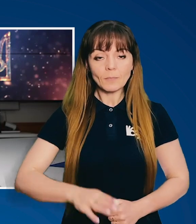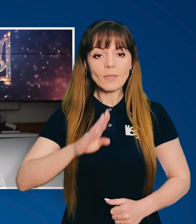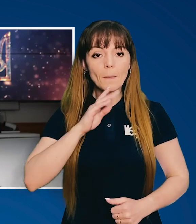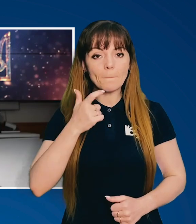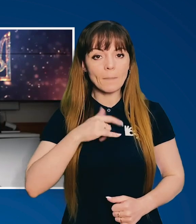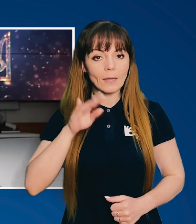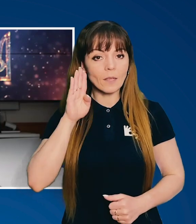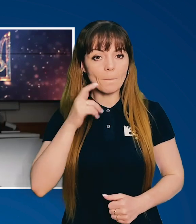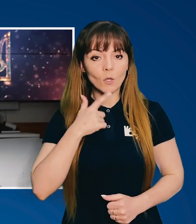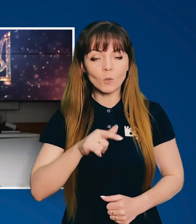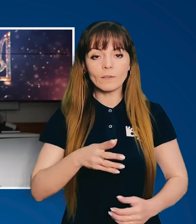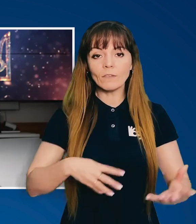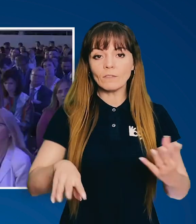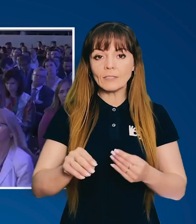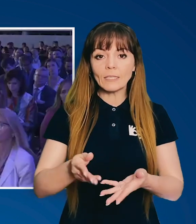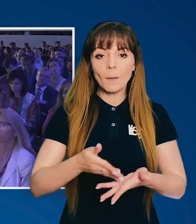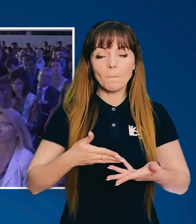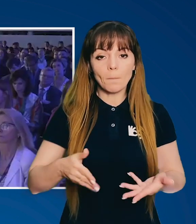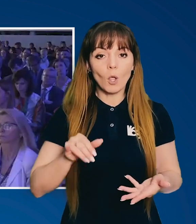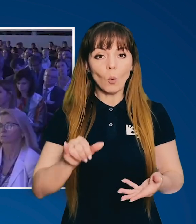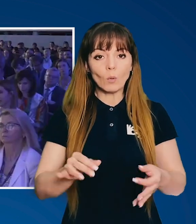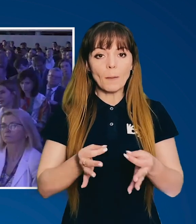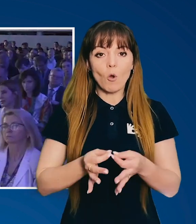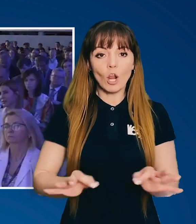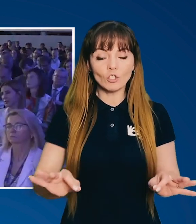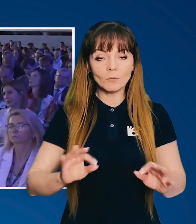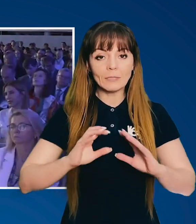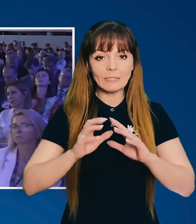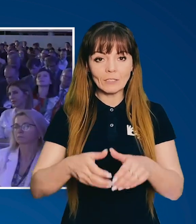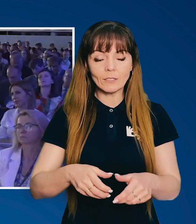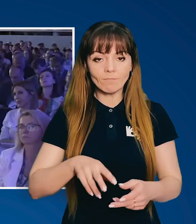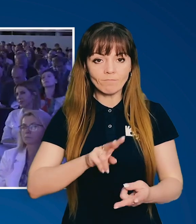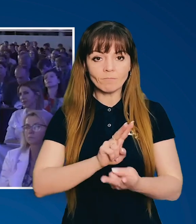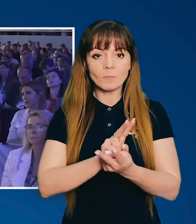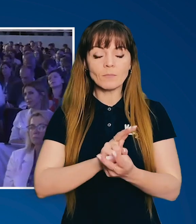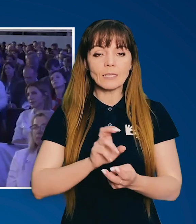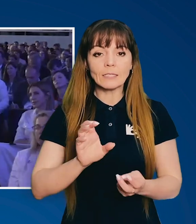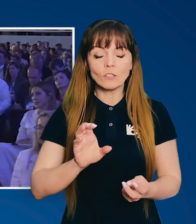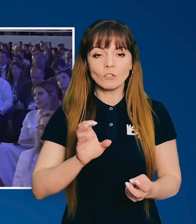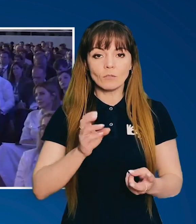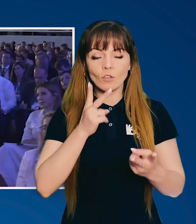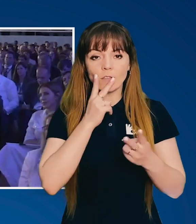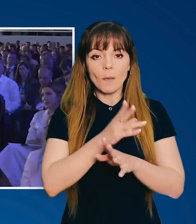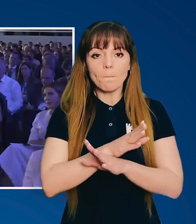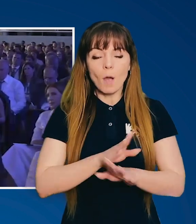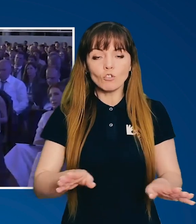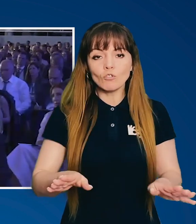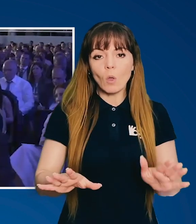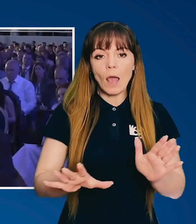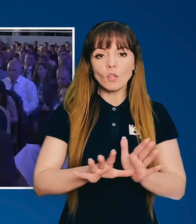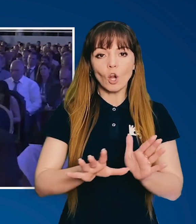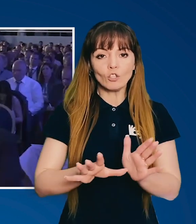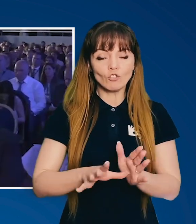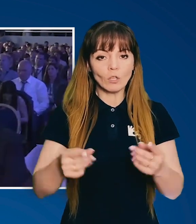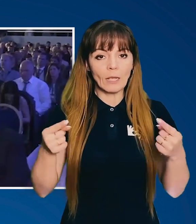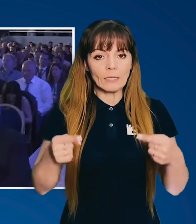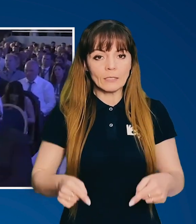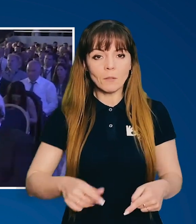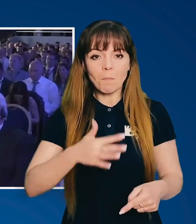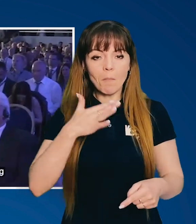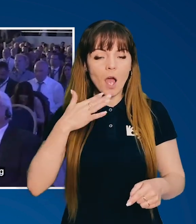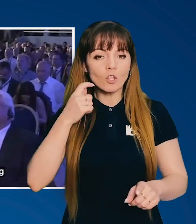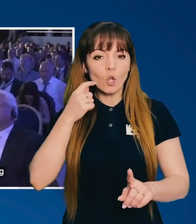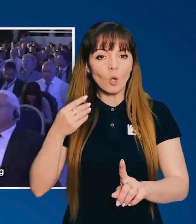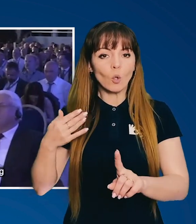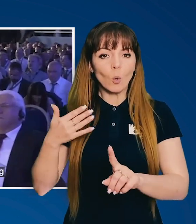Пані та панове, всі ми у демократичному світі зіткнулися з небаченою енергетичною